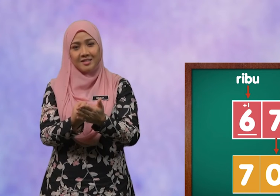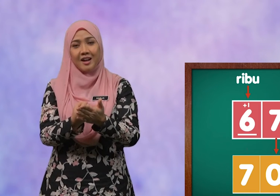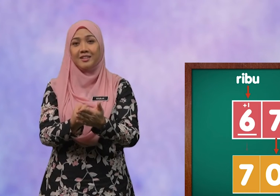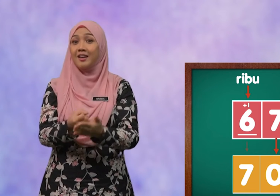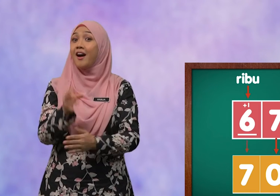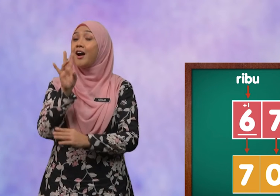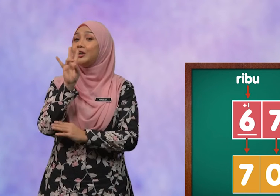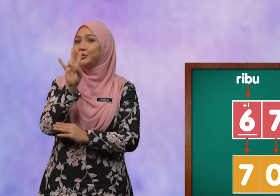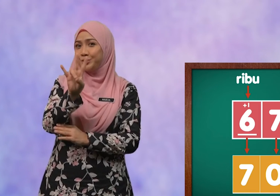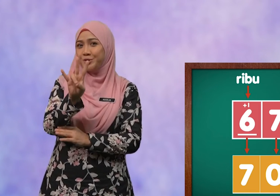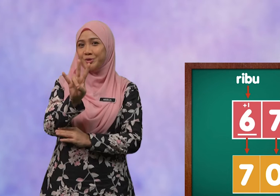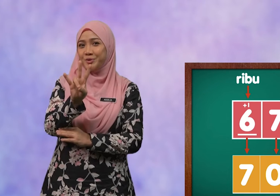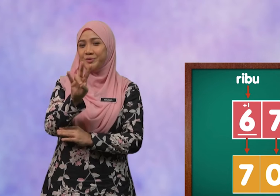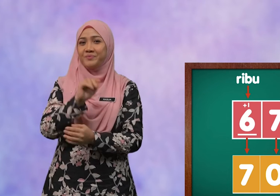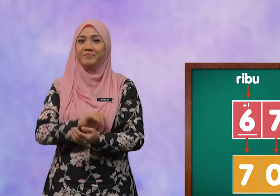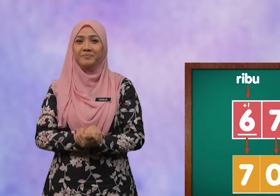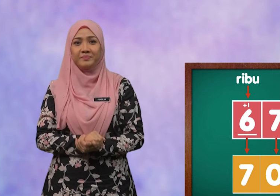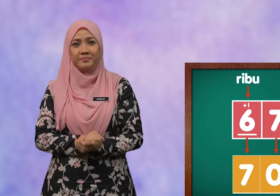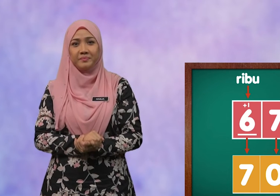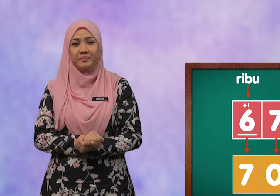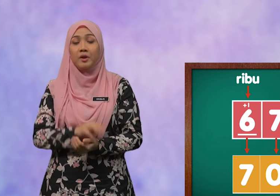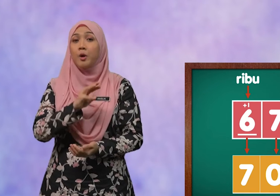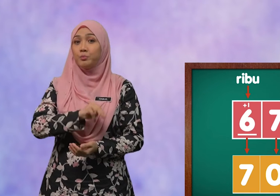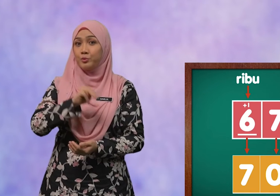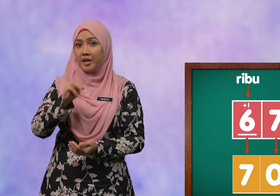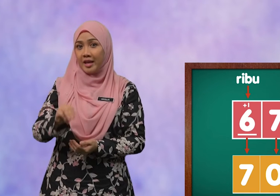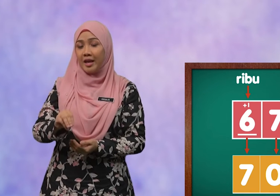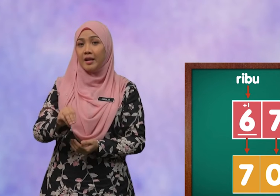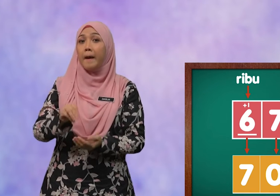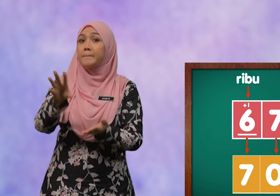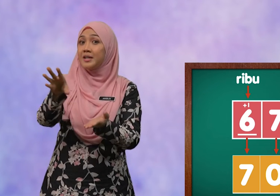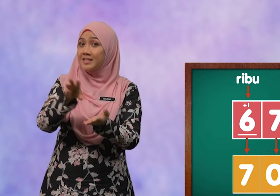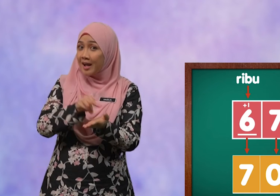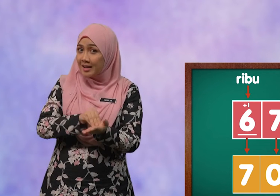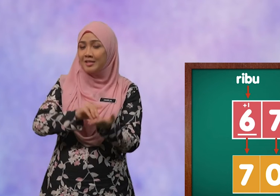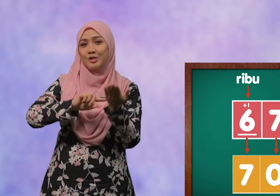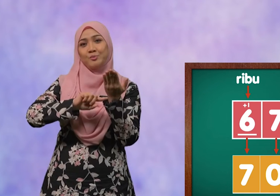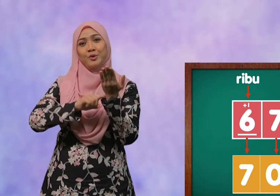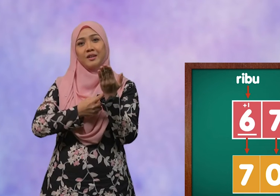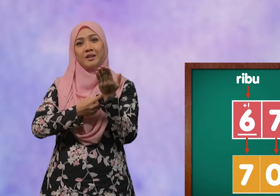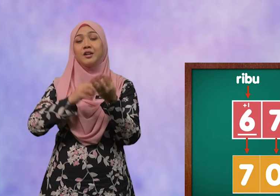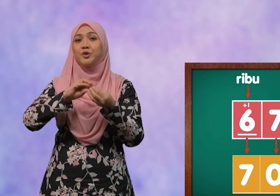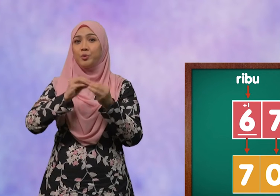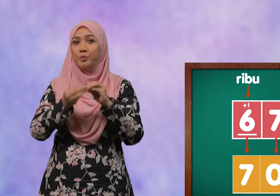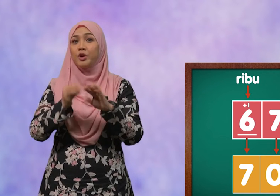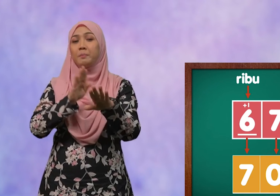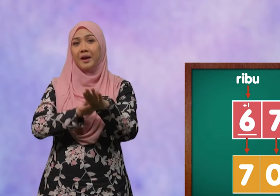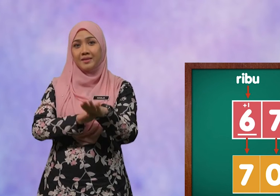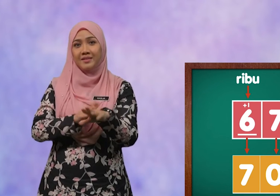adalah 7 Murid menyalin semula nombor pada